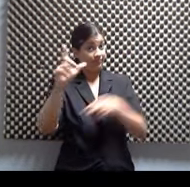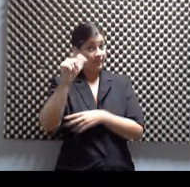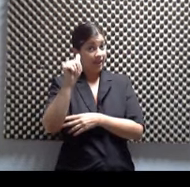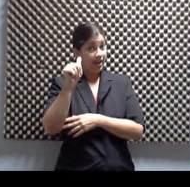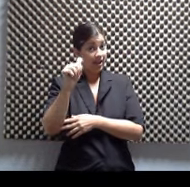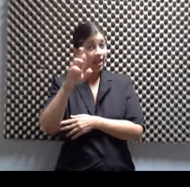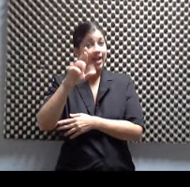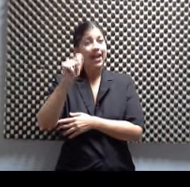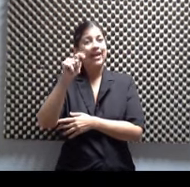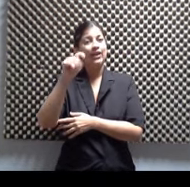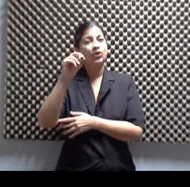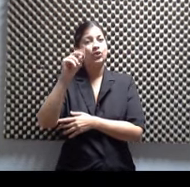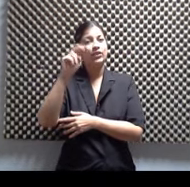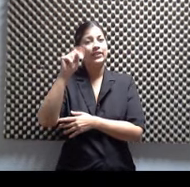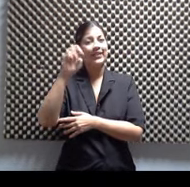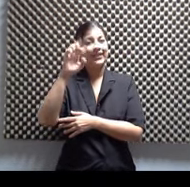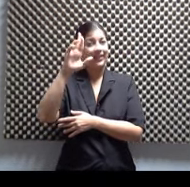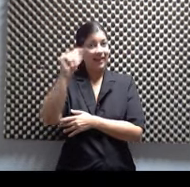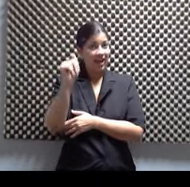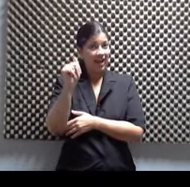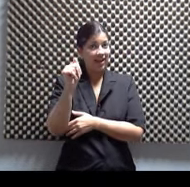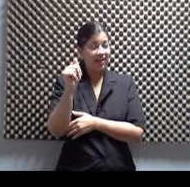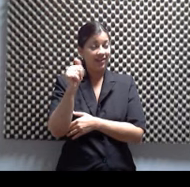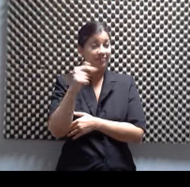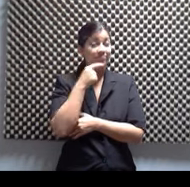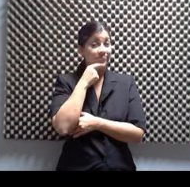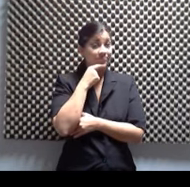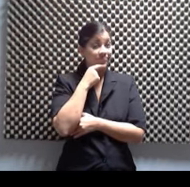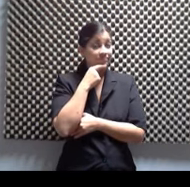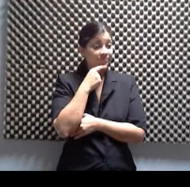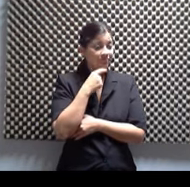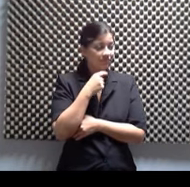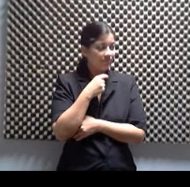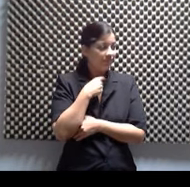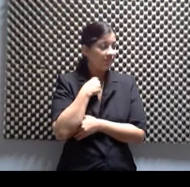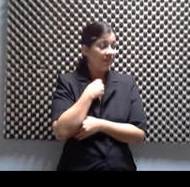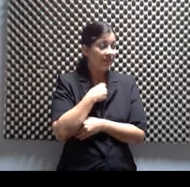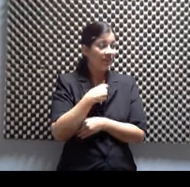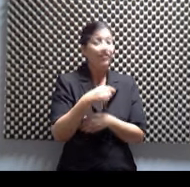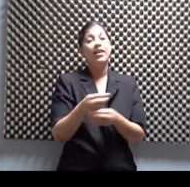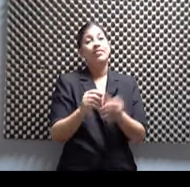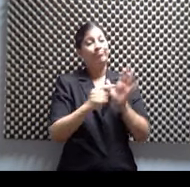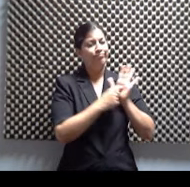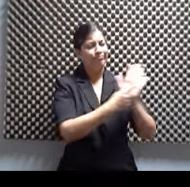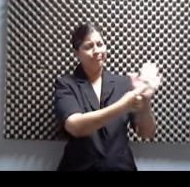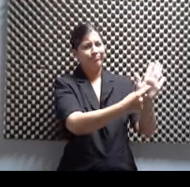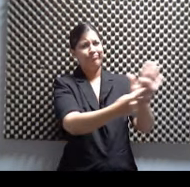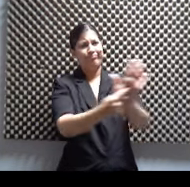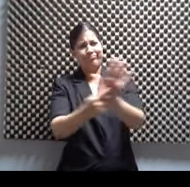llegado al Guinness porque es la que más funciones ha llevado corrida en la historia de la humanidad.